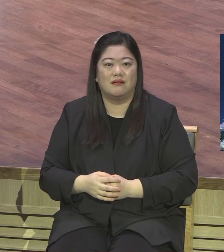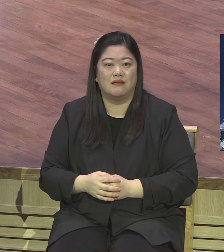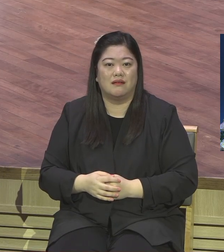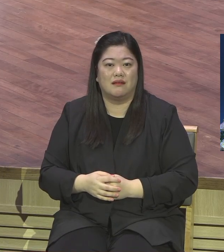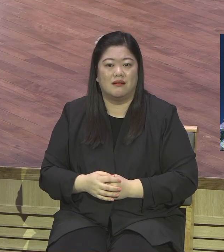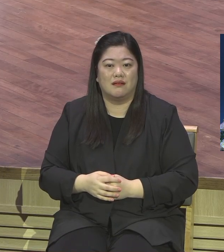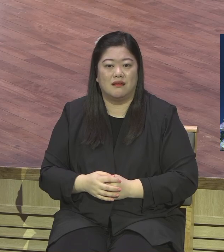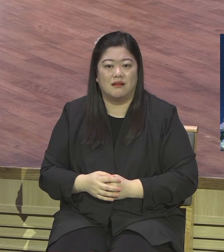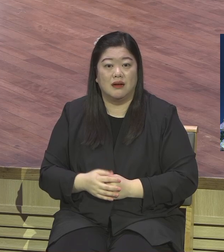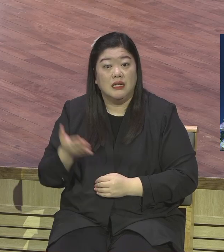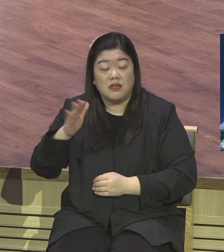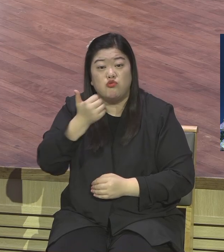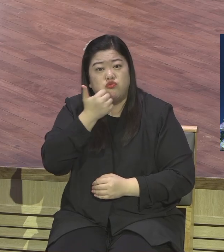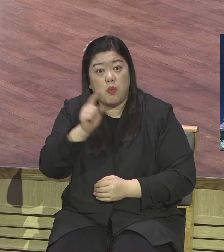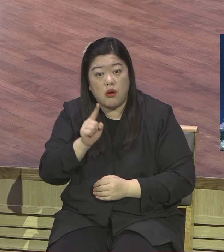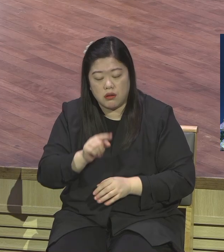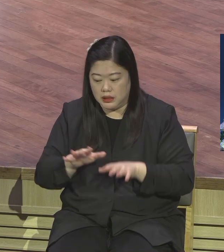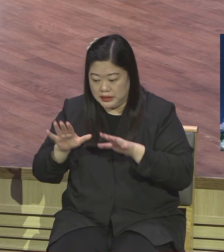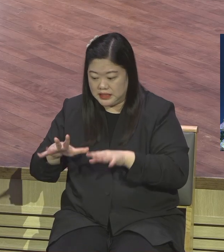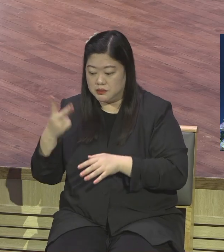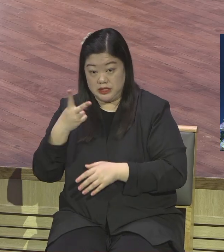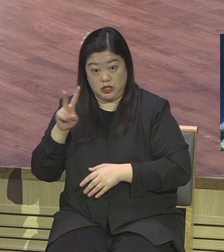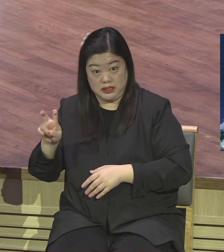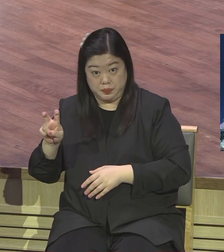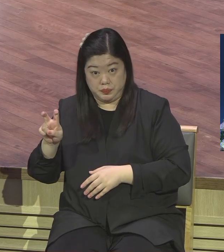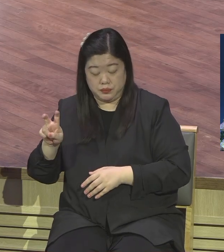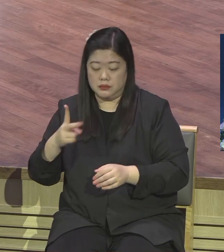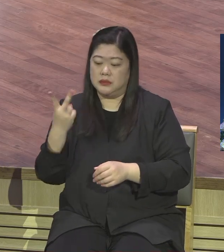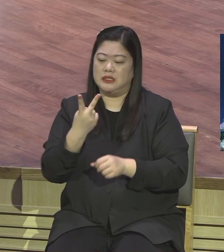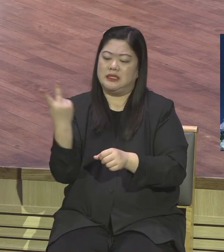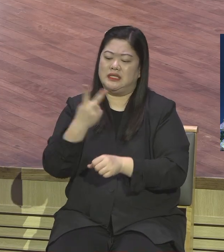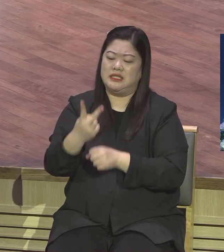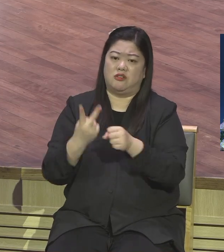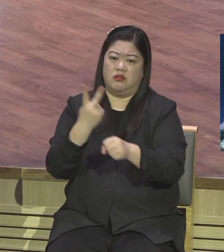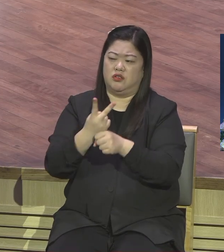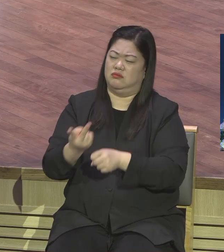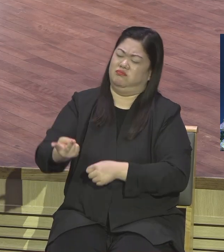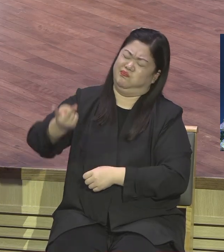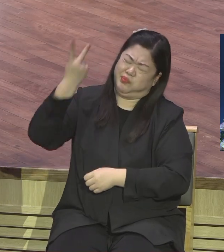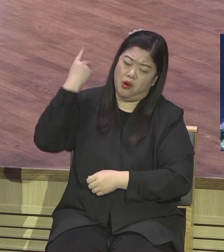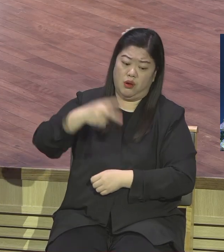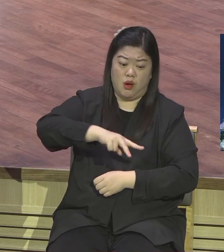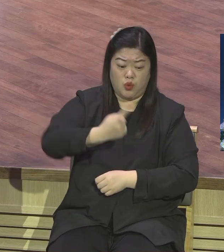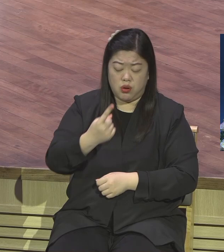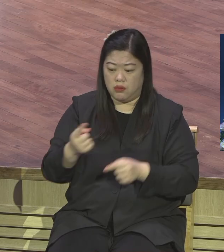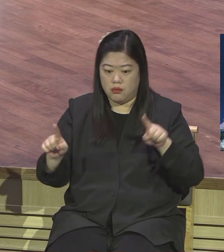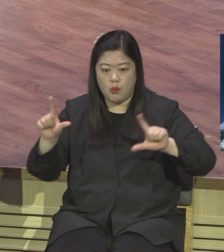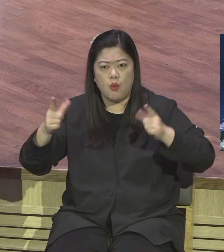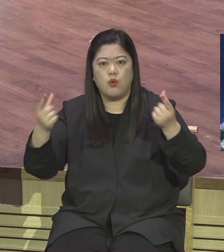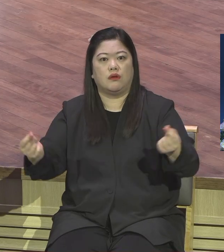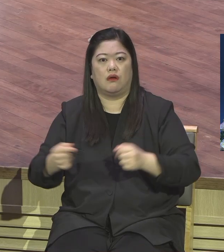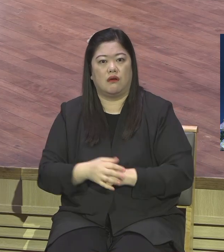지금 똑같아요 다 종교예요 예레미야 눈물의 선지자지 박예주의를 대표합니다